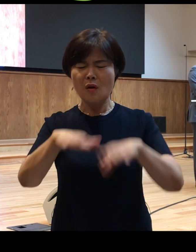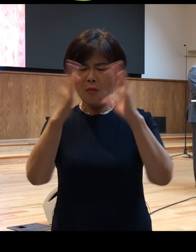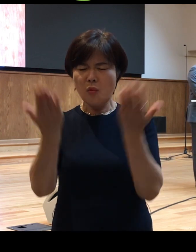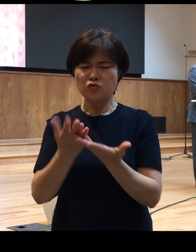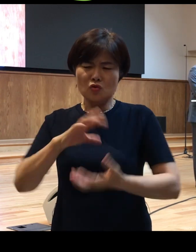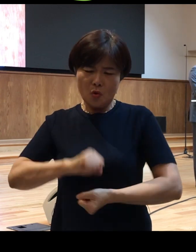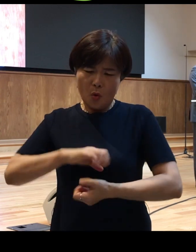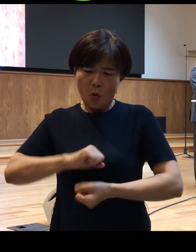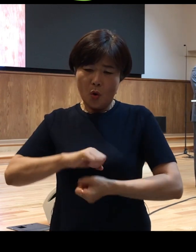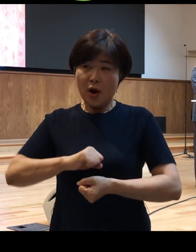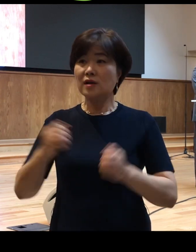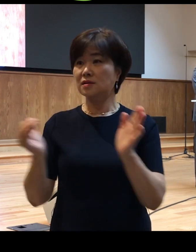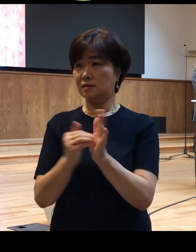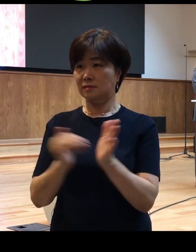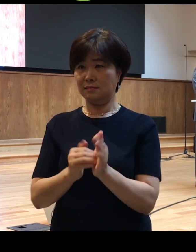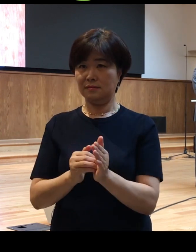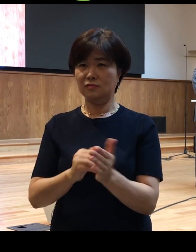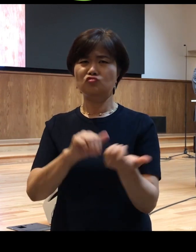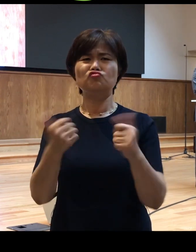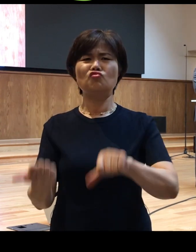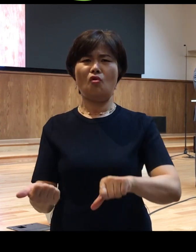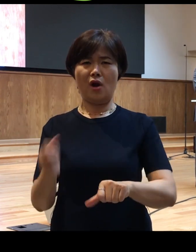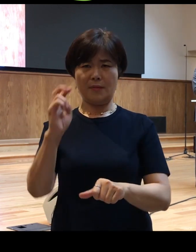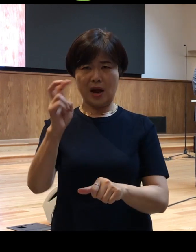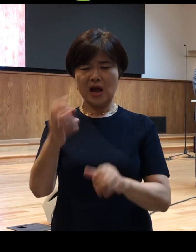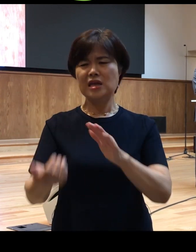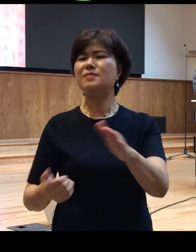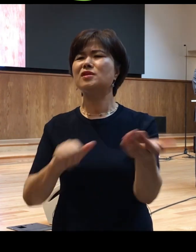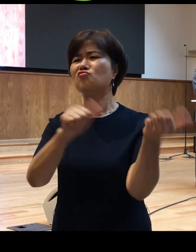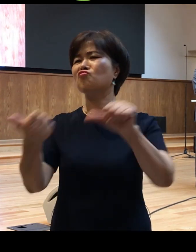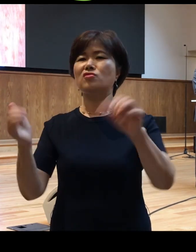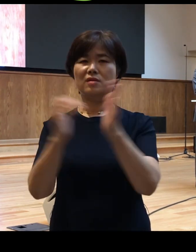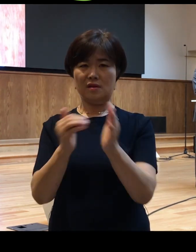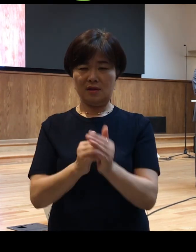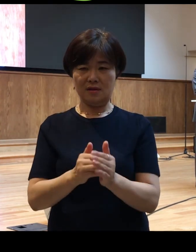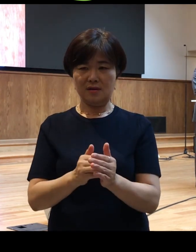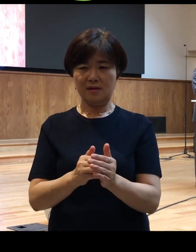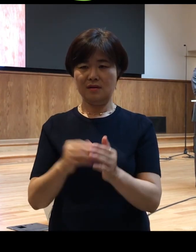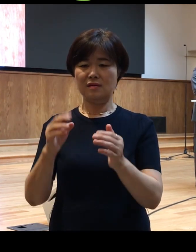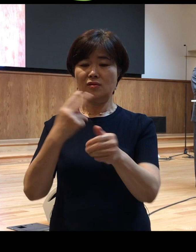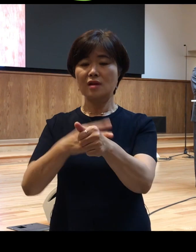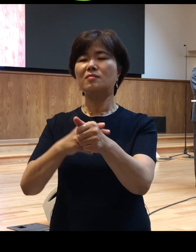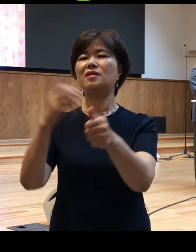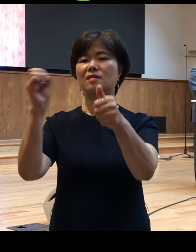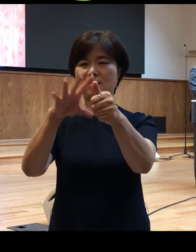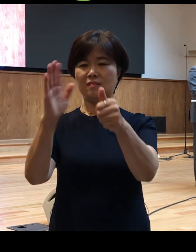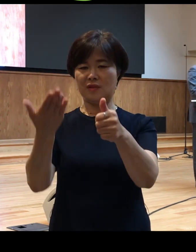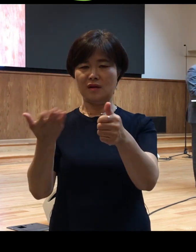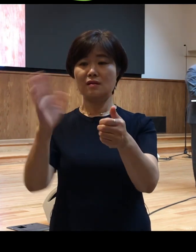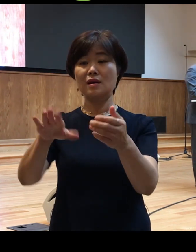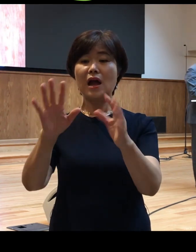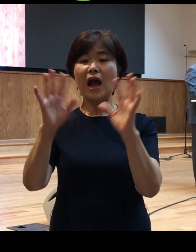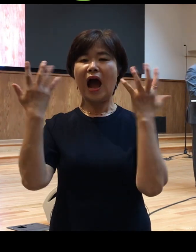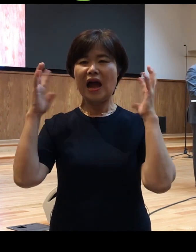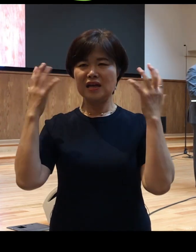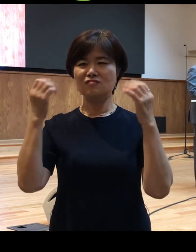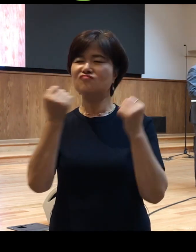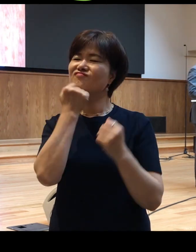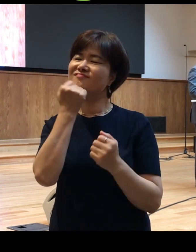되어버렸을 거야 이미 죽었을 거야 이렇게 이야기합니다 아이가 웃으면서 그렇게